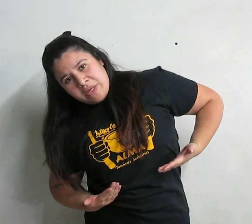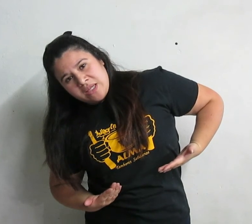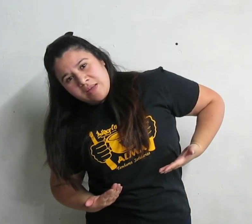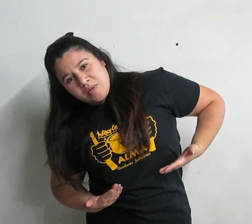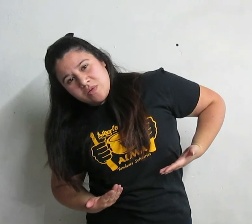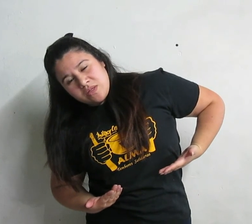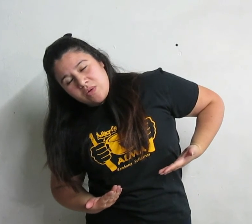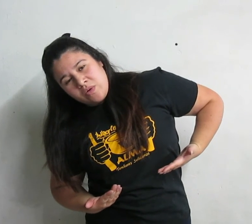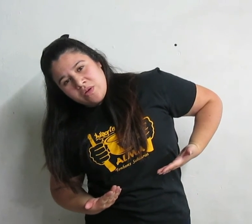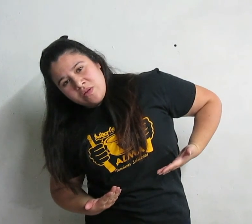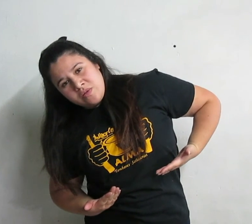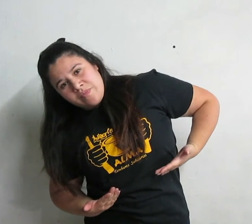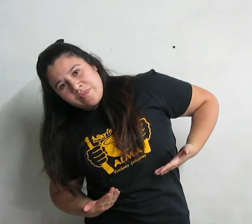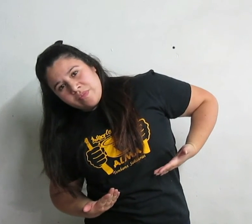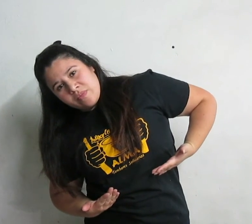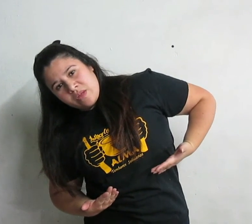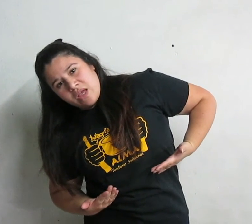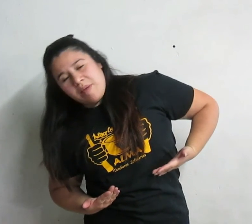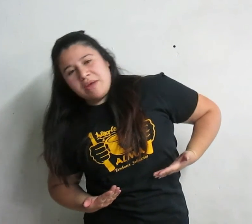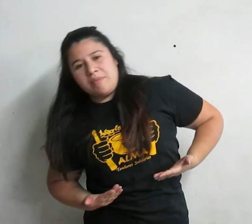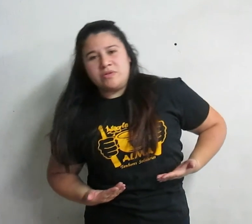mantenemos unos segundos y cambiamos.